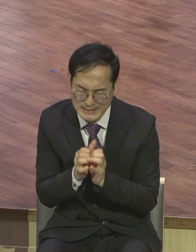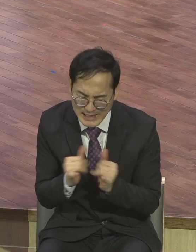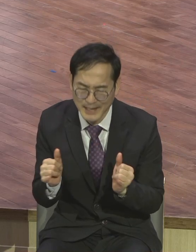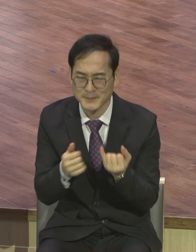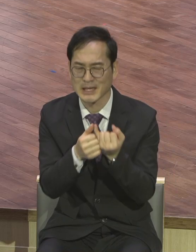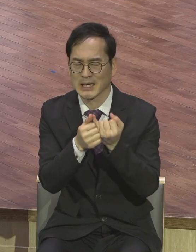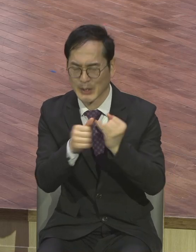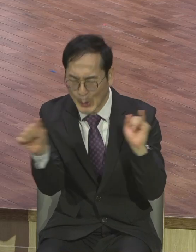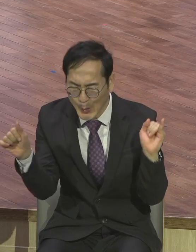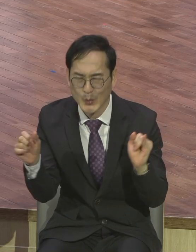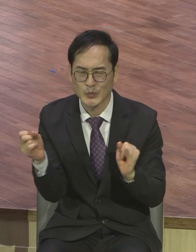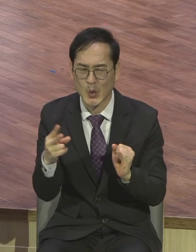도망가는 사람